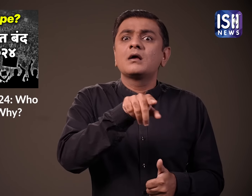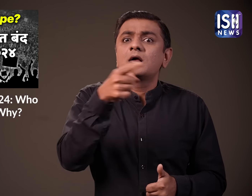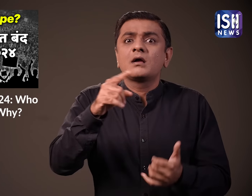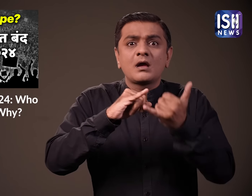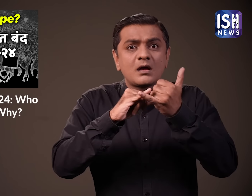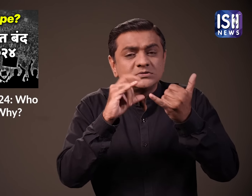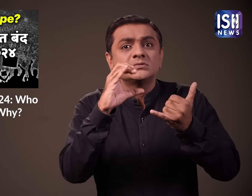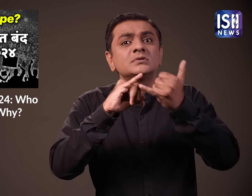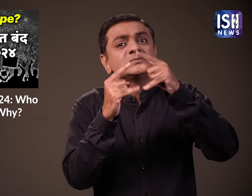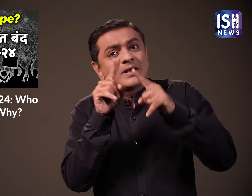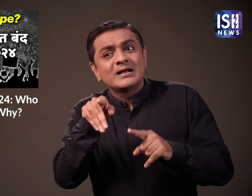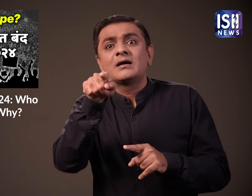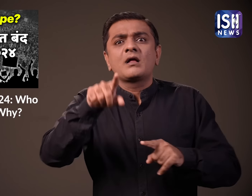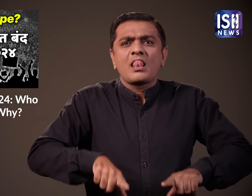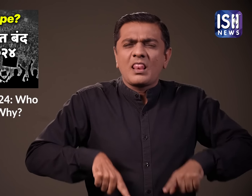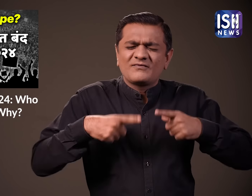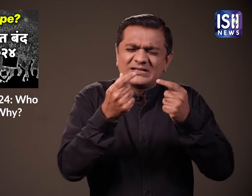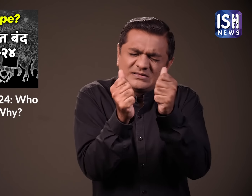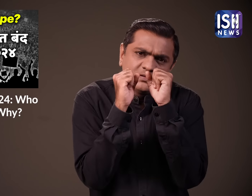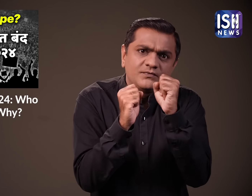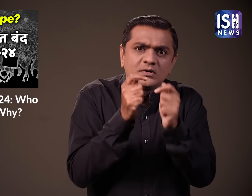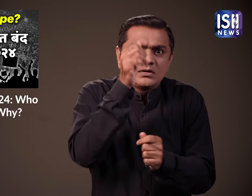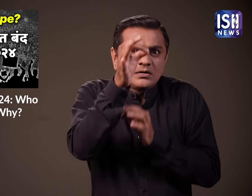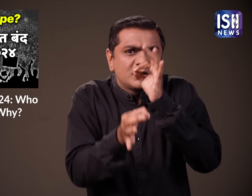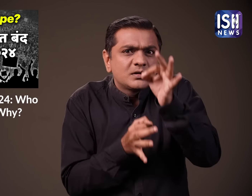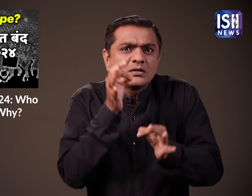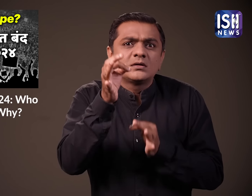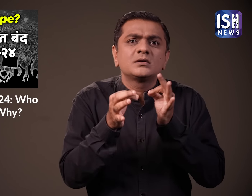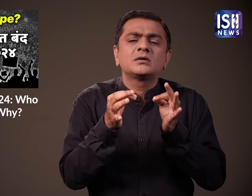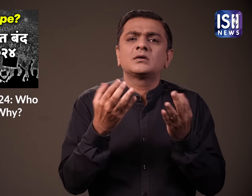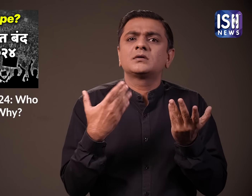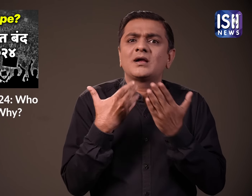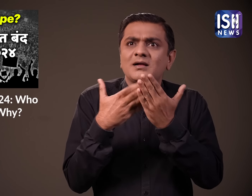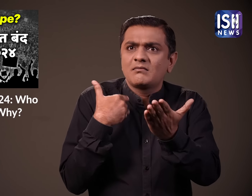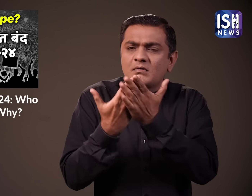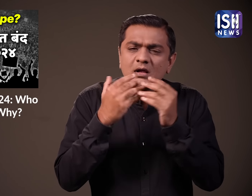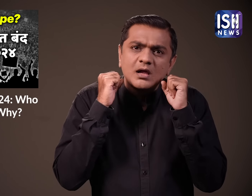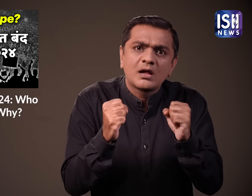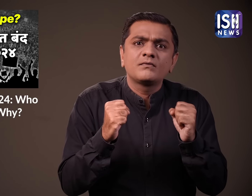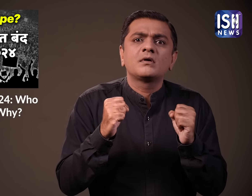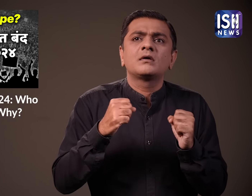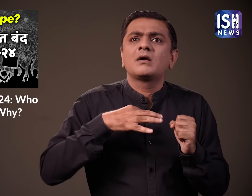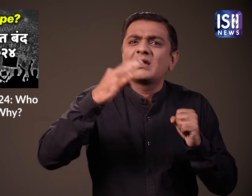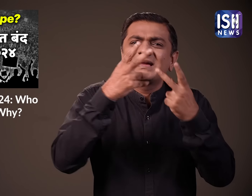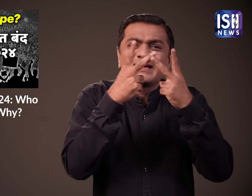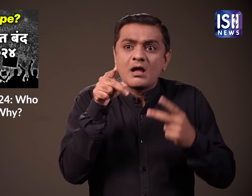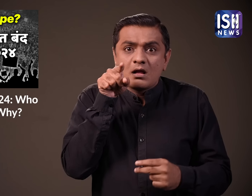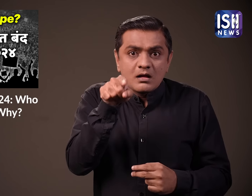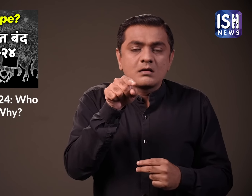शिक्षा और रोजगार में SC-ST समूहों के उन लोगों को प्रात्मिक्ता देना सुनस्चित करने का सुजाव दिया जिन्हें